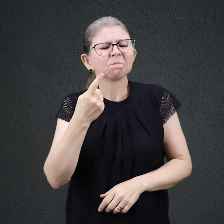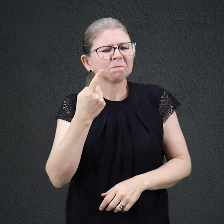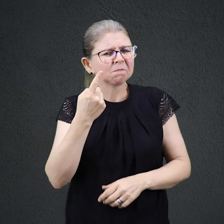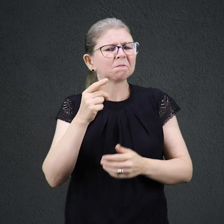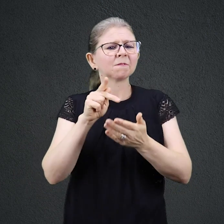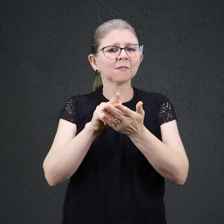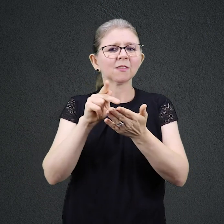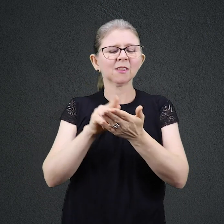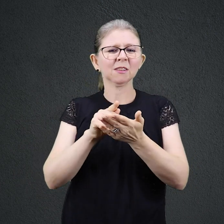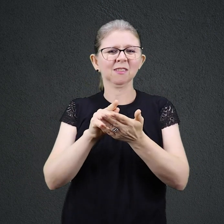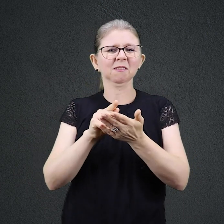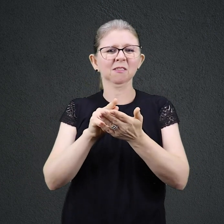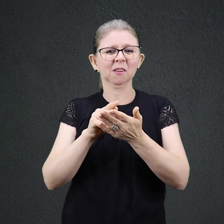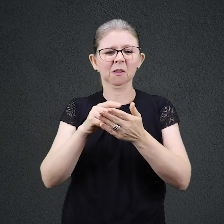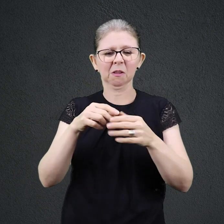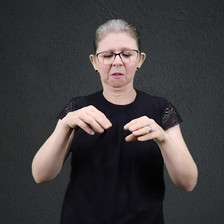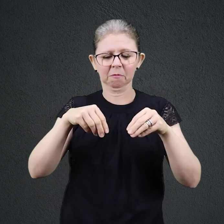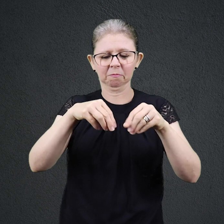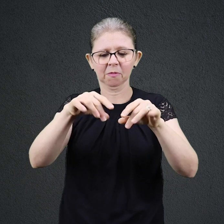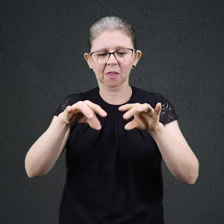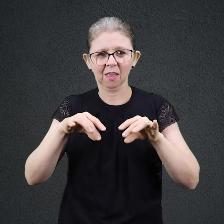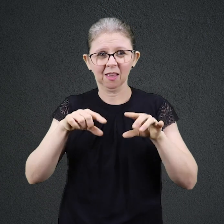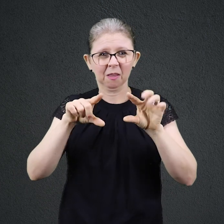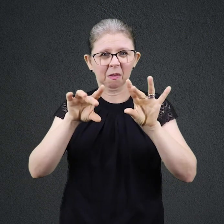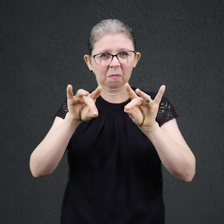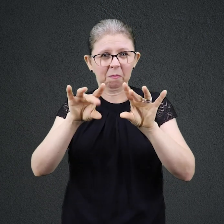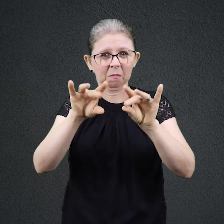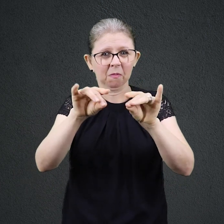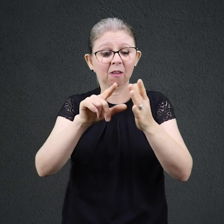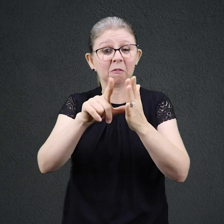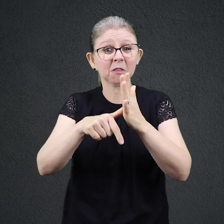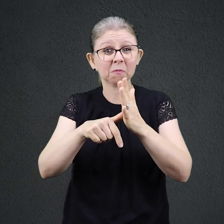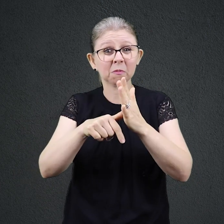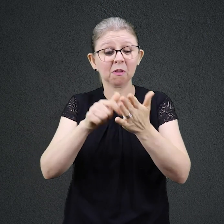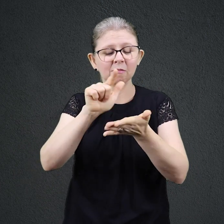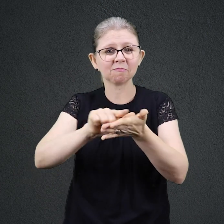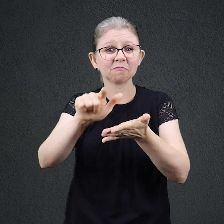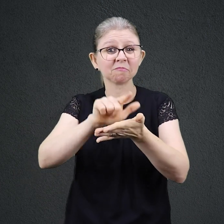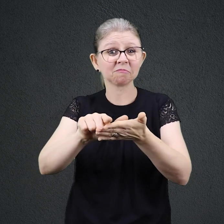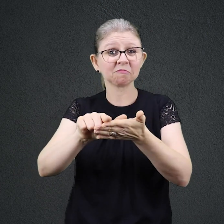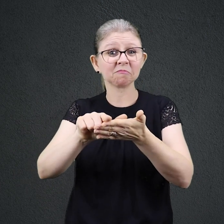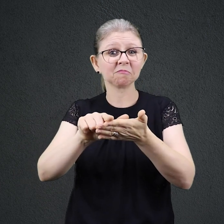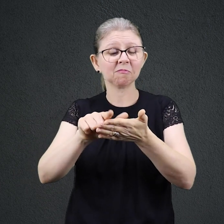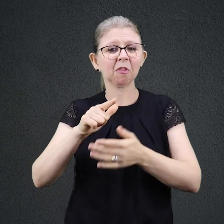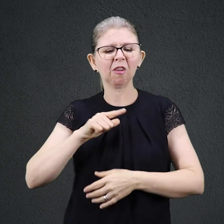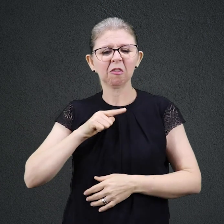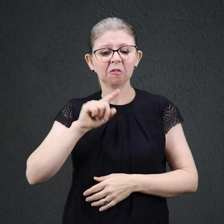barro e se lavar num tanque. Não tinha outro jeito de resolver isso. Mas o cego foi obediente e